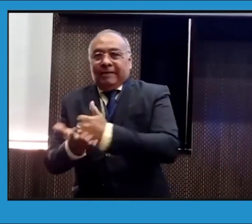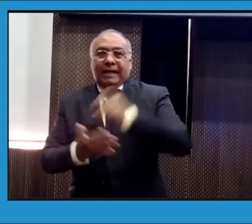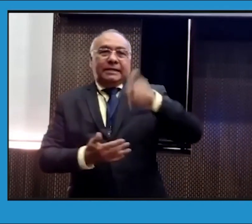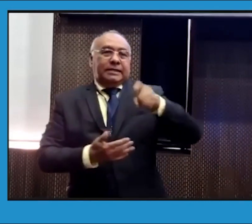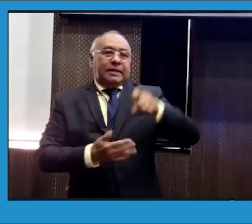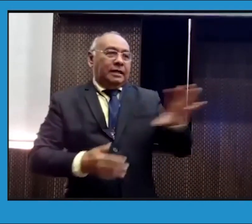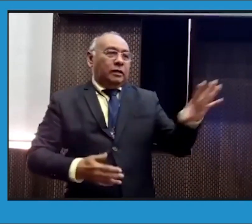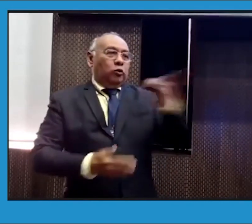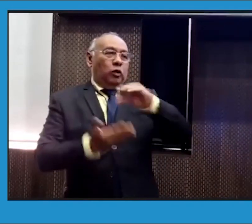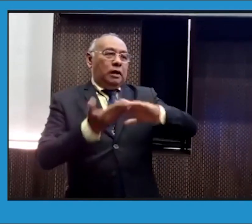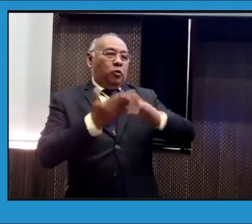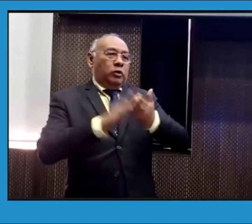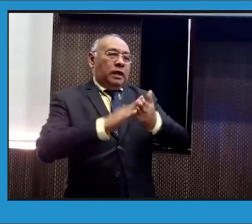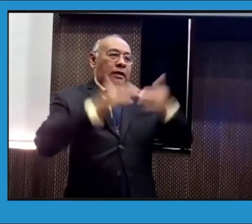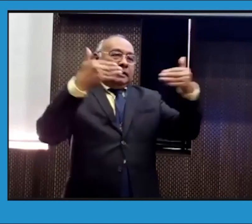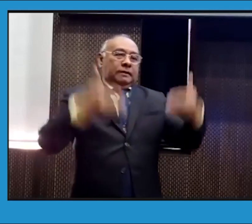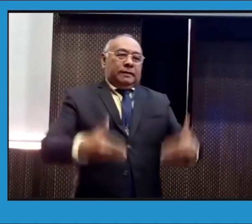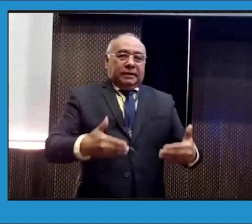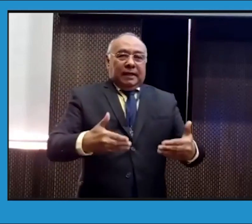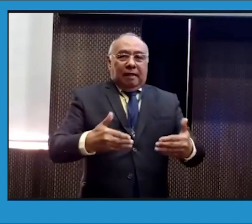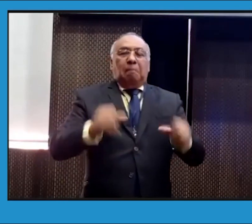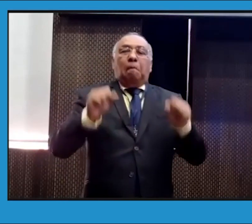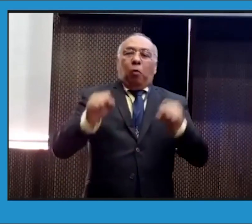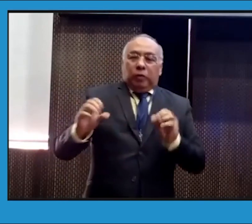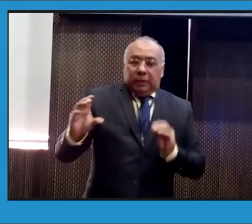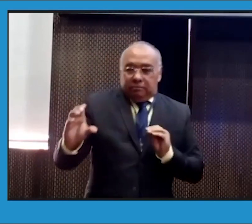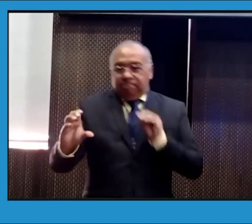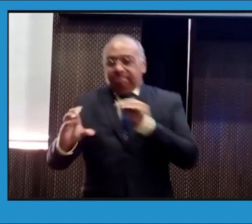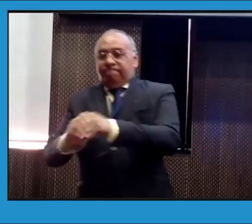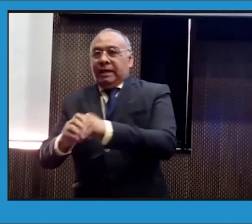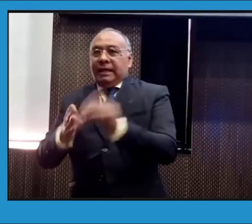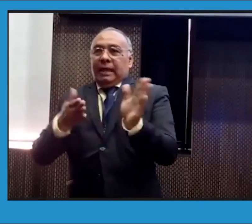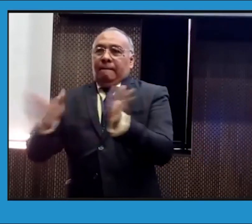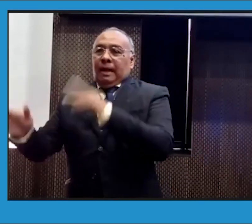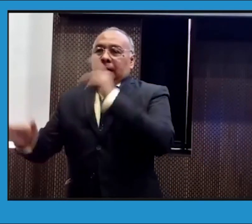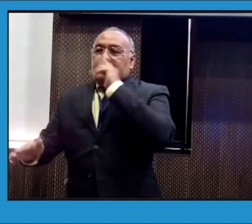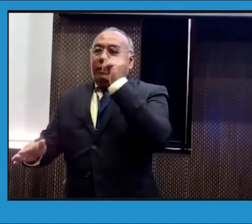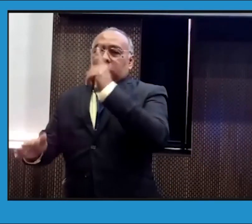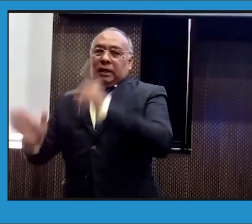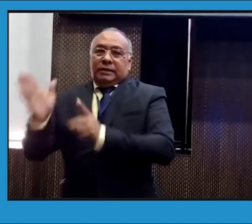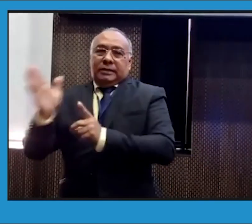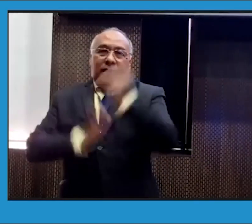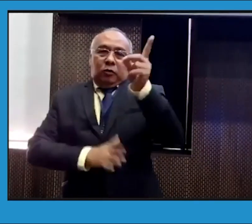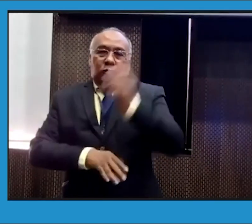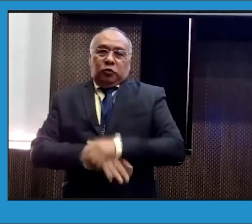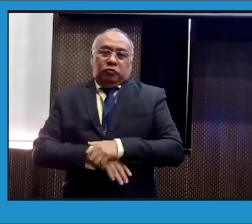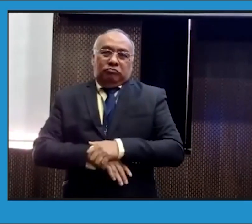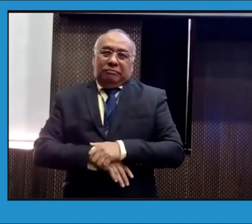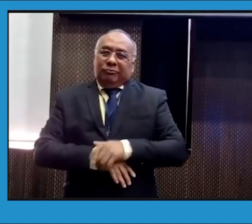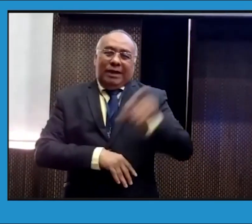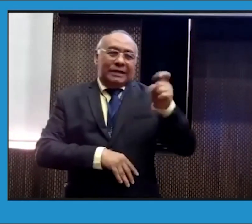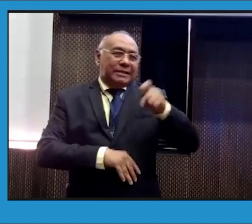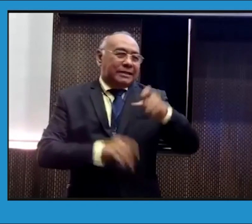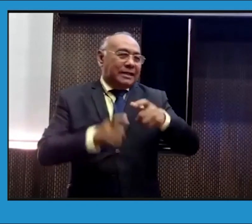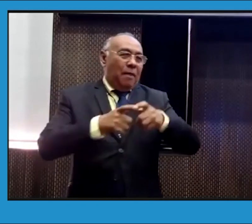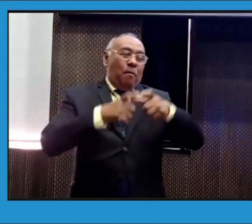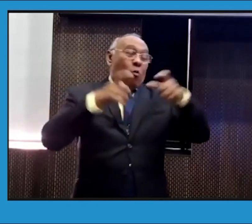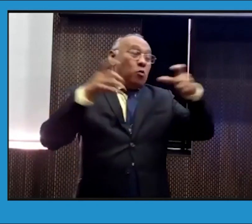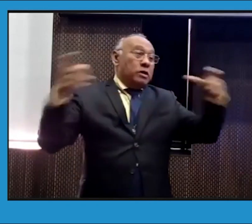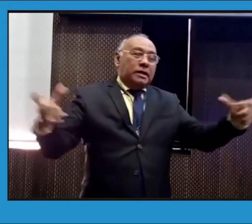todo lo que podamos recoger aquí, que las personas y las personas con discapacidad puedan estar dentro del Plan de Desarrollo Nacional. Es una